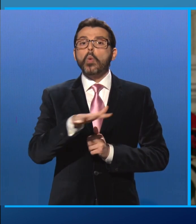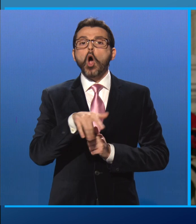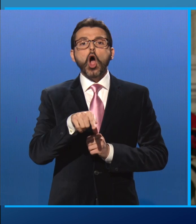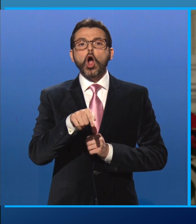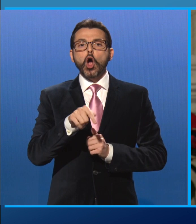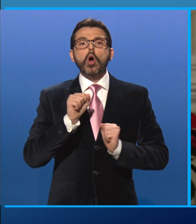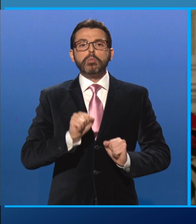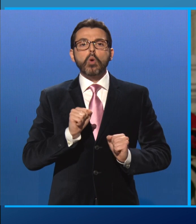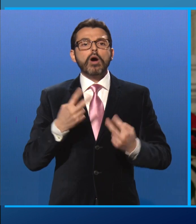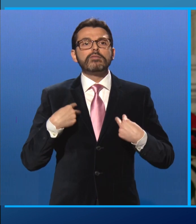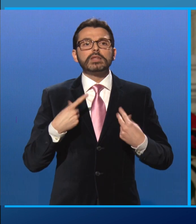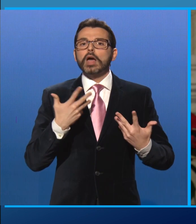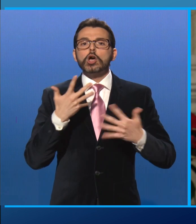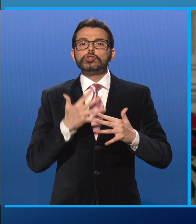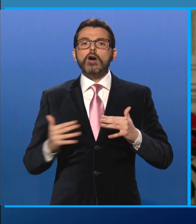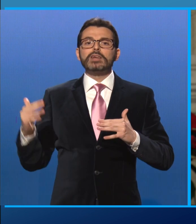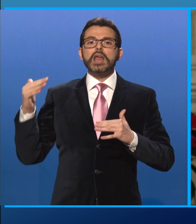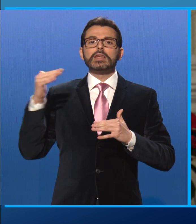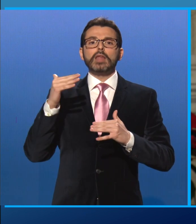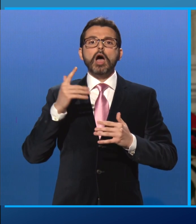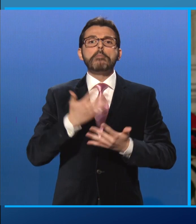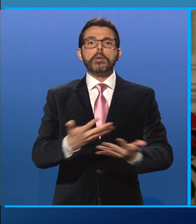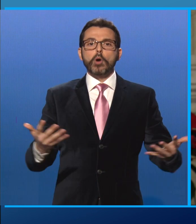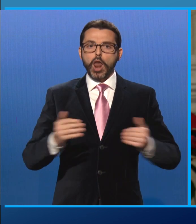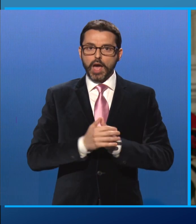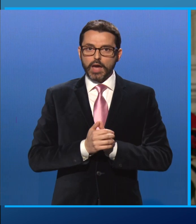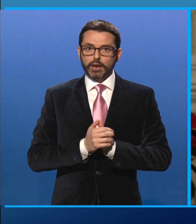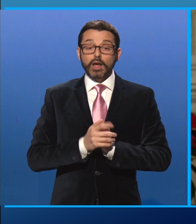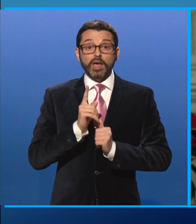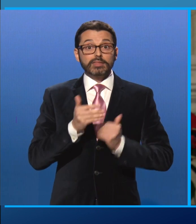che vanno abitati se non vogliamo che la democrazia inaridisca.